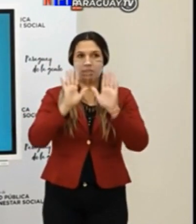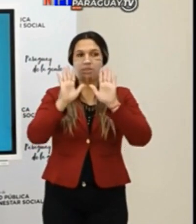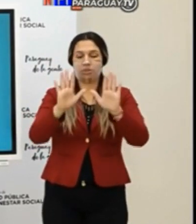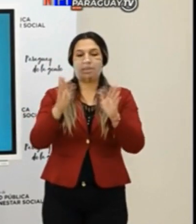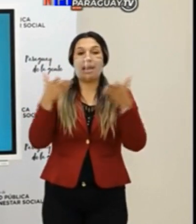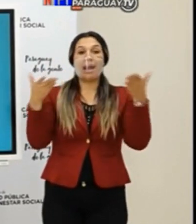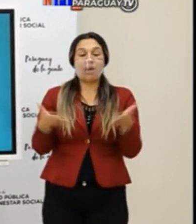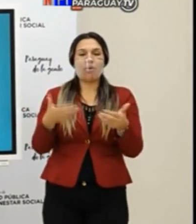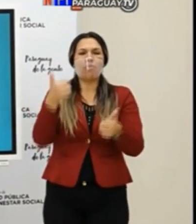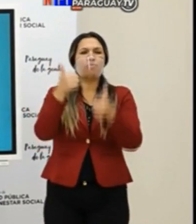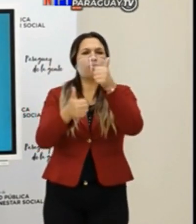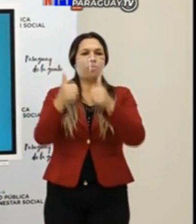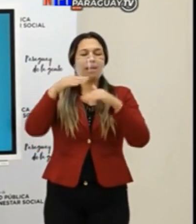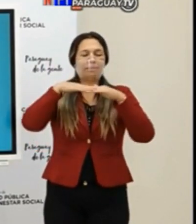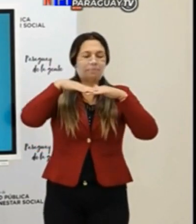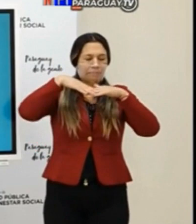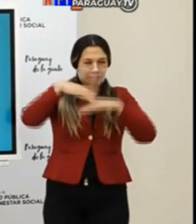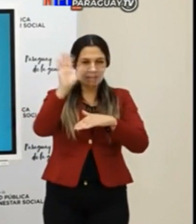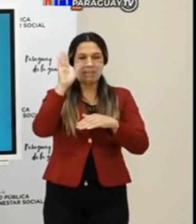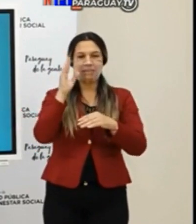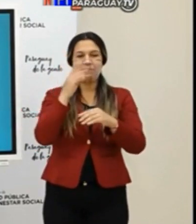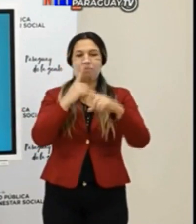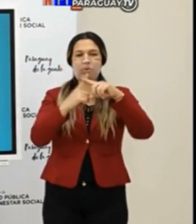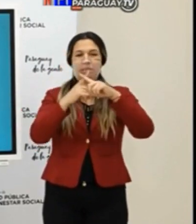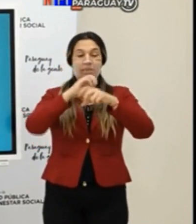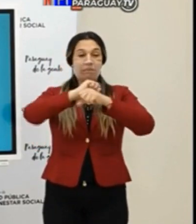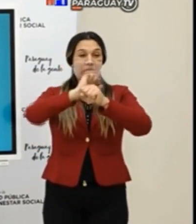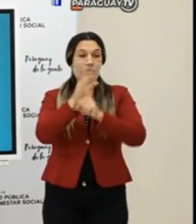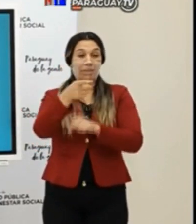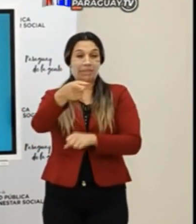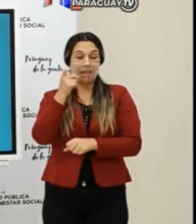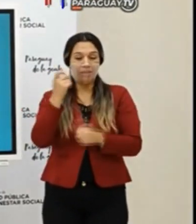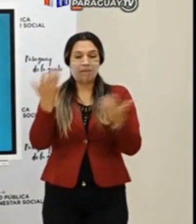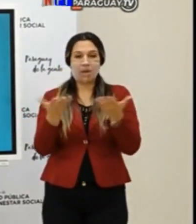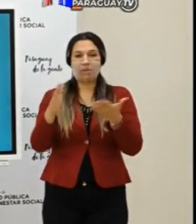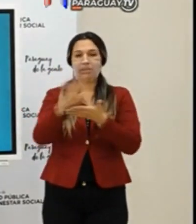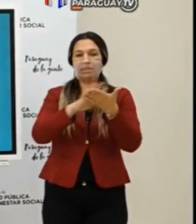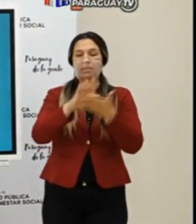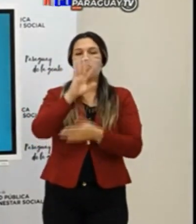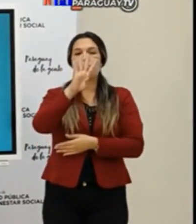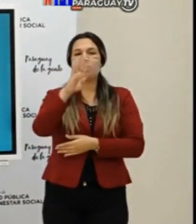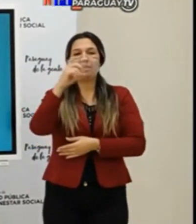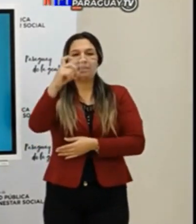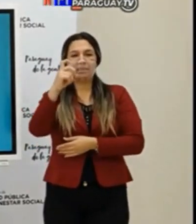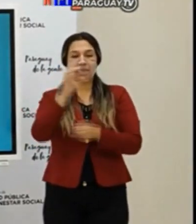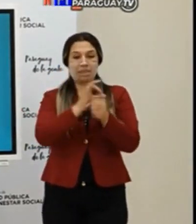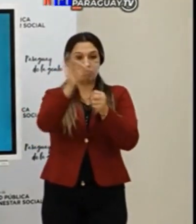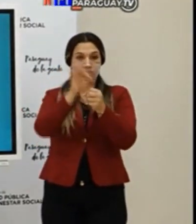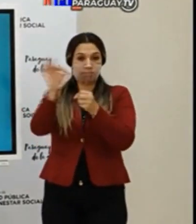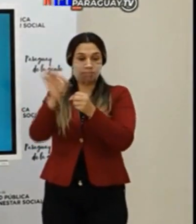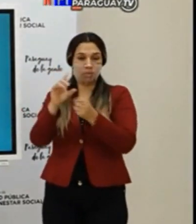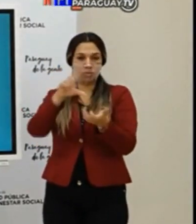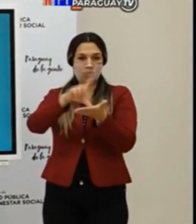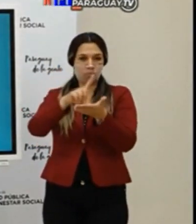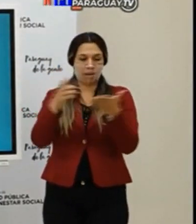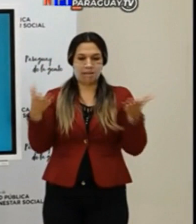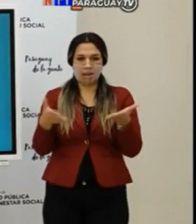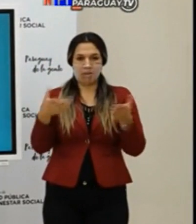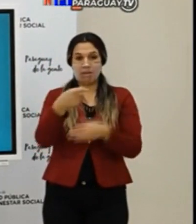distritos que tienen más casos por habitante hoy en el Paraguay? Y hay alrededor de 47 distritos hoy que tienen